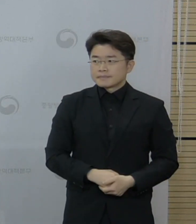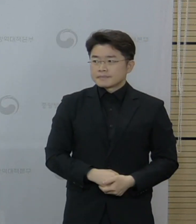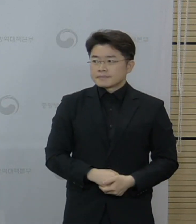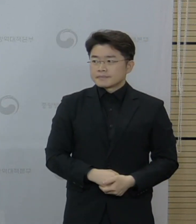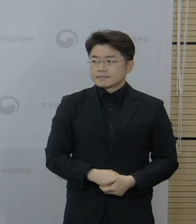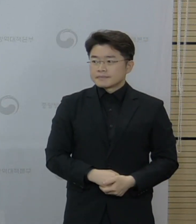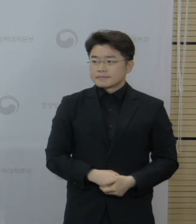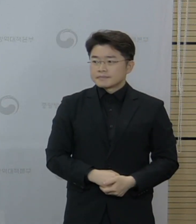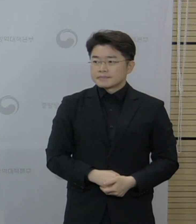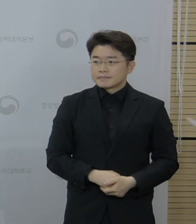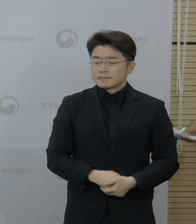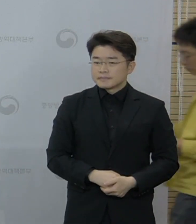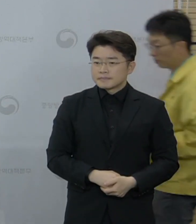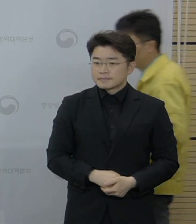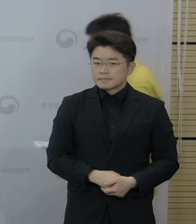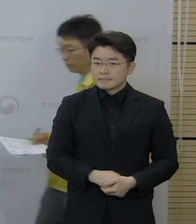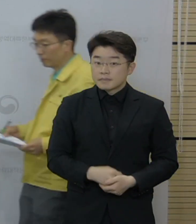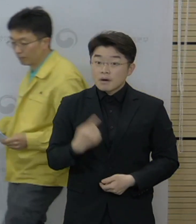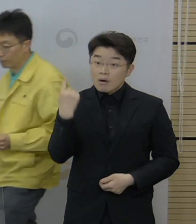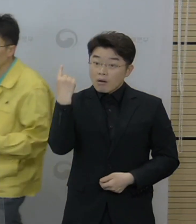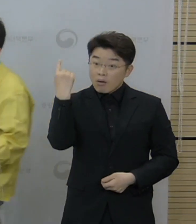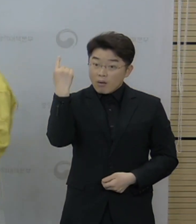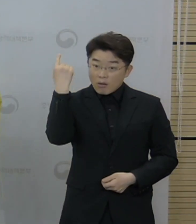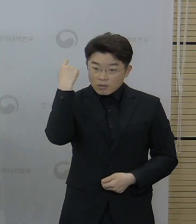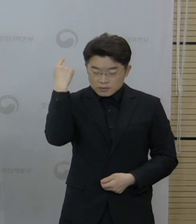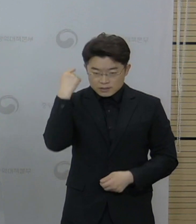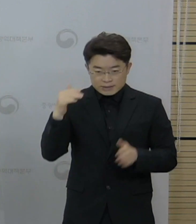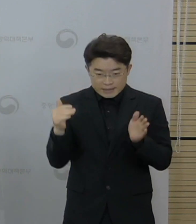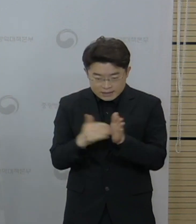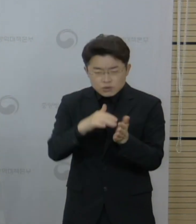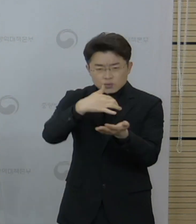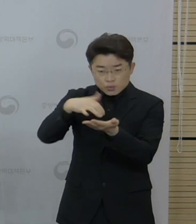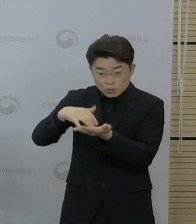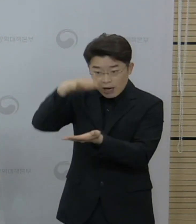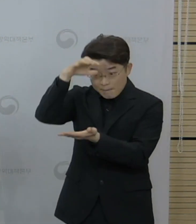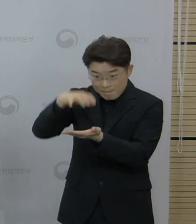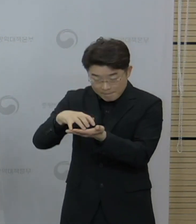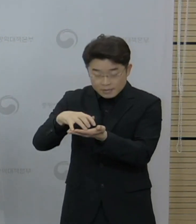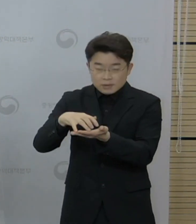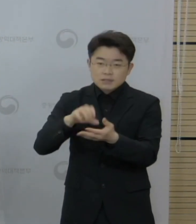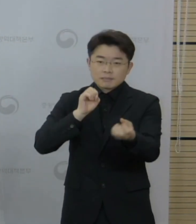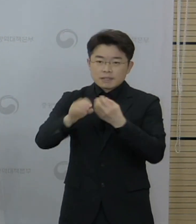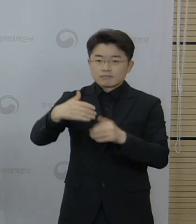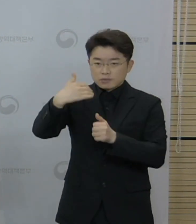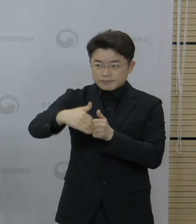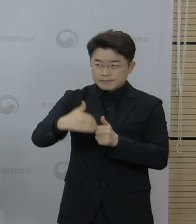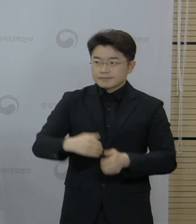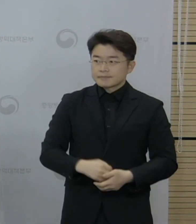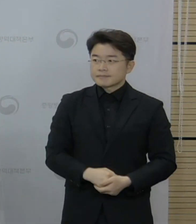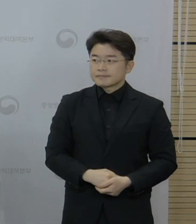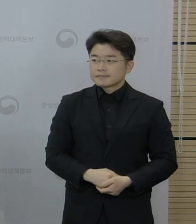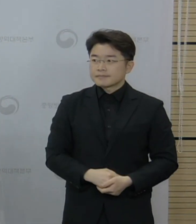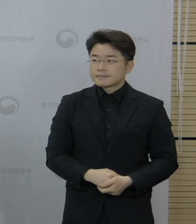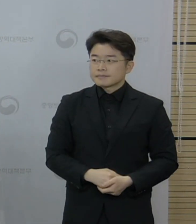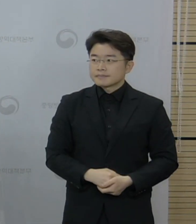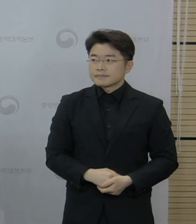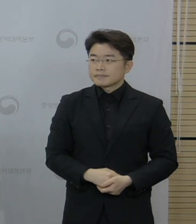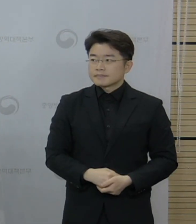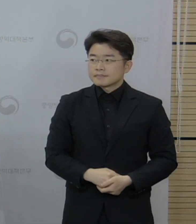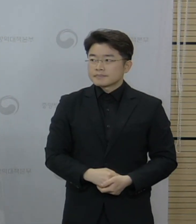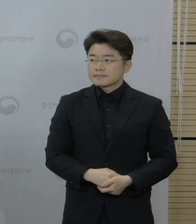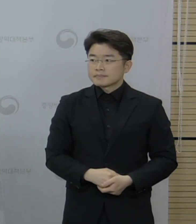오늘 0시 기준 통계를 포함해서 답변해달라고 하셨습니다. 이상반응 조사